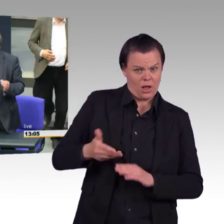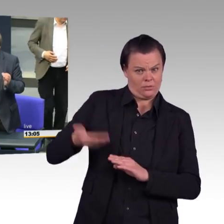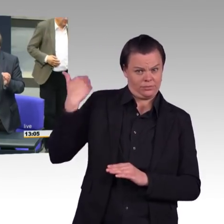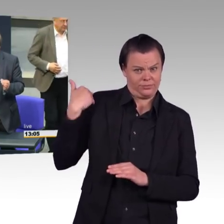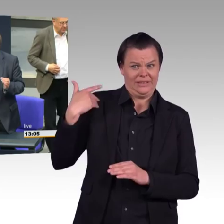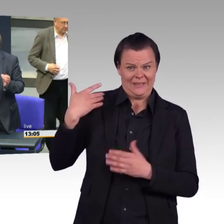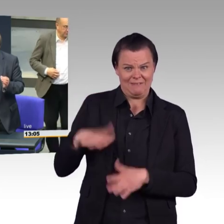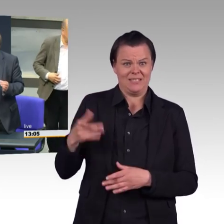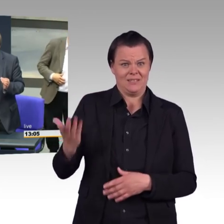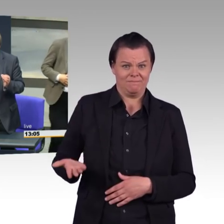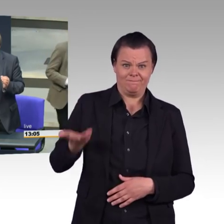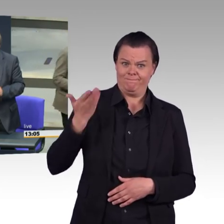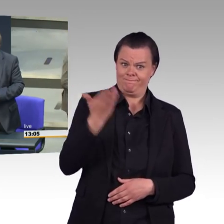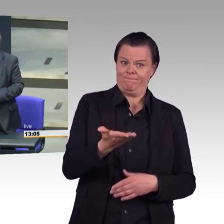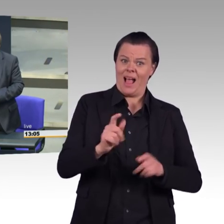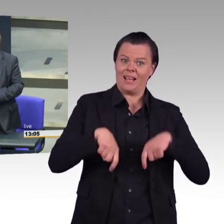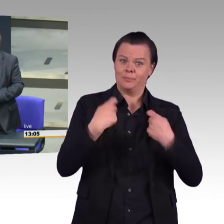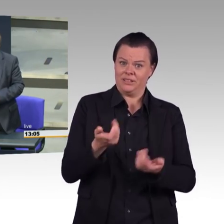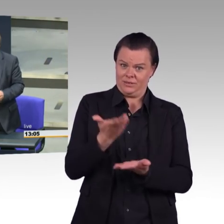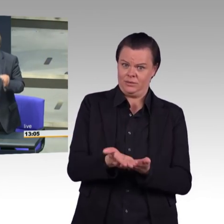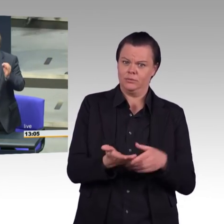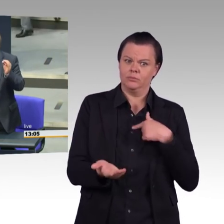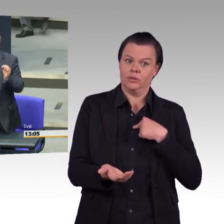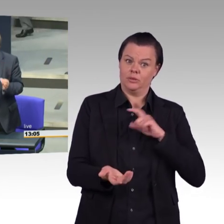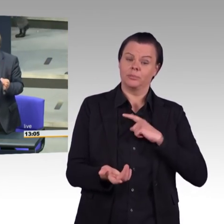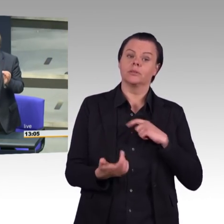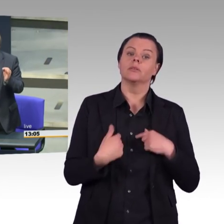genau dieser Kommissionsbericht umgesetzt werden sollte. Und als seriöse